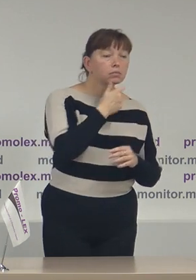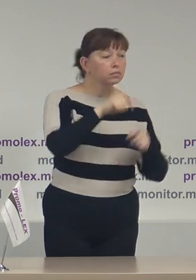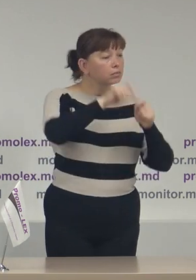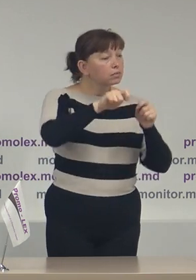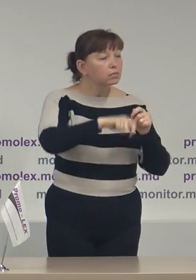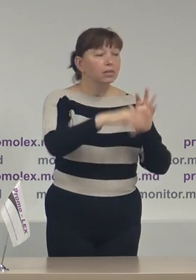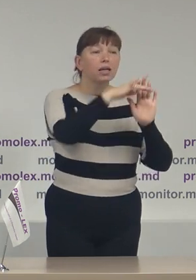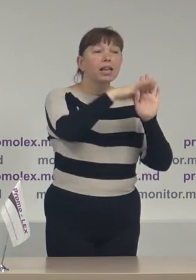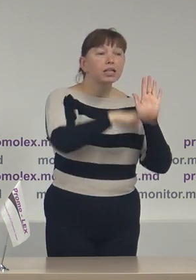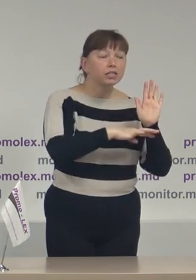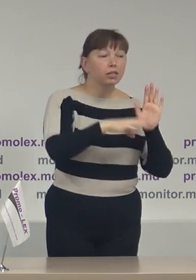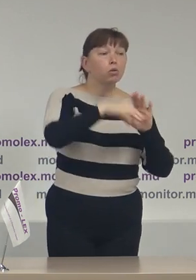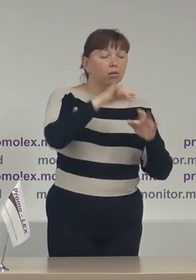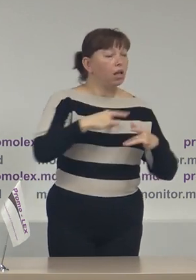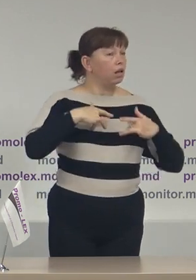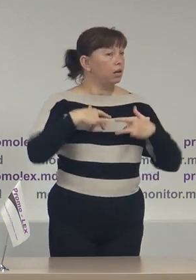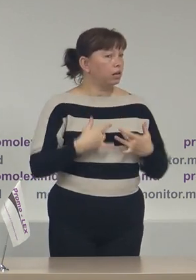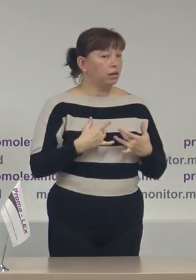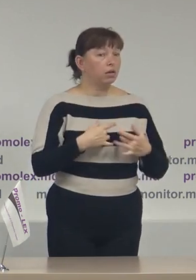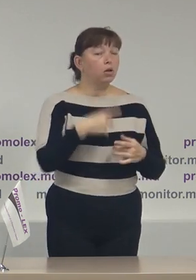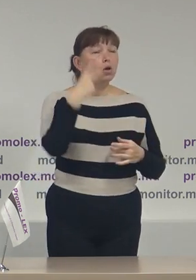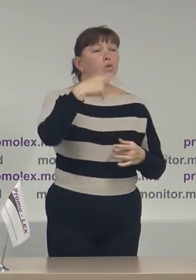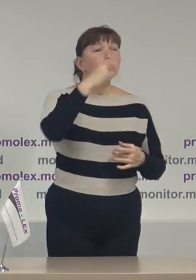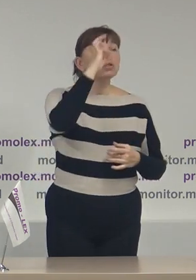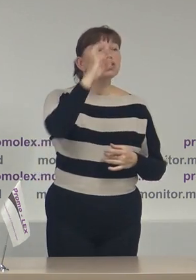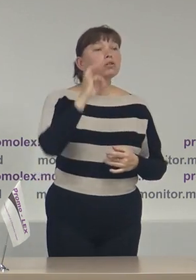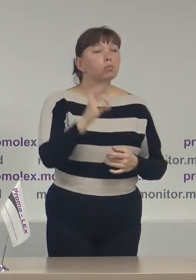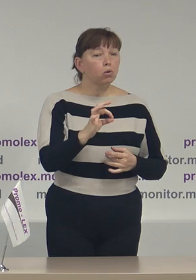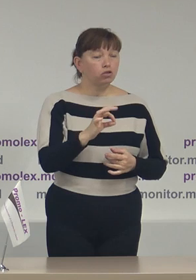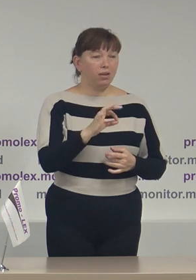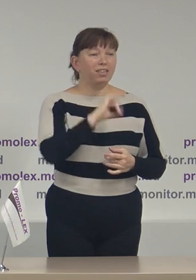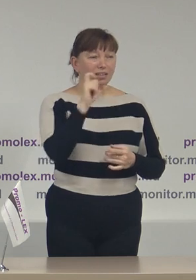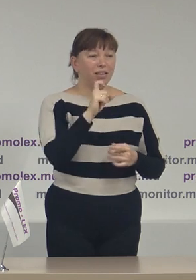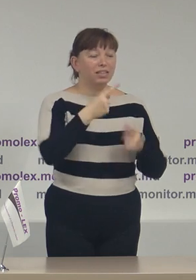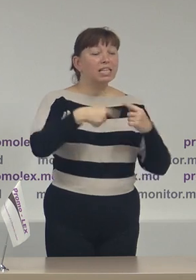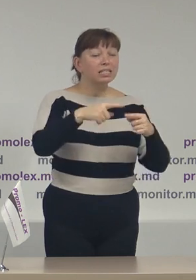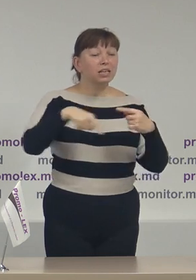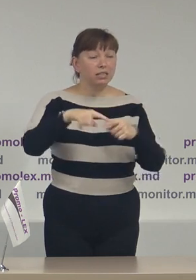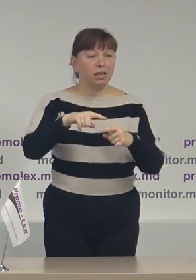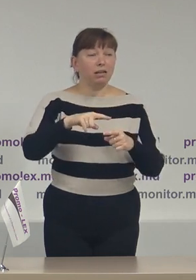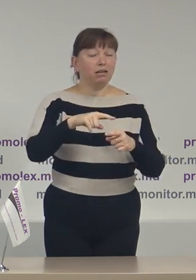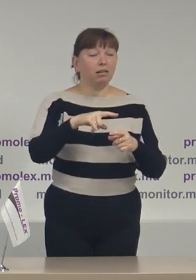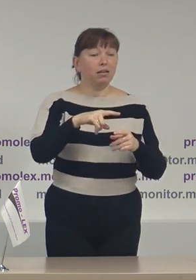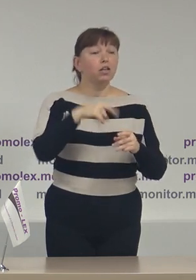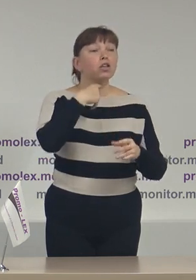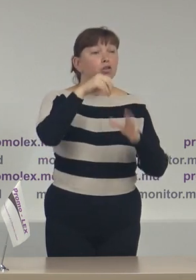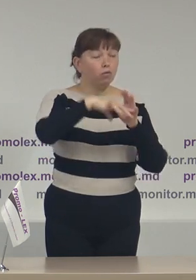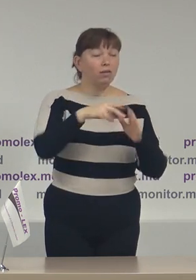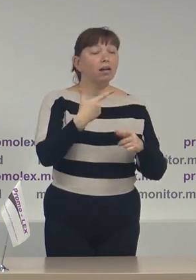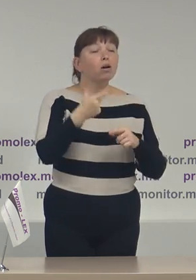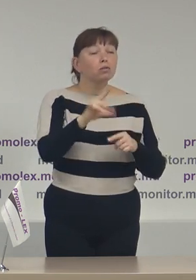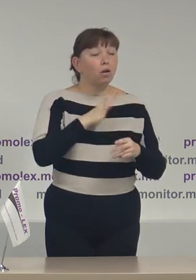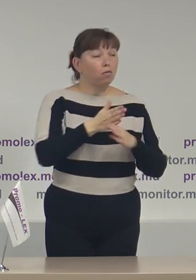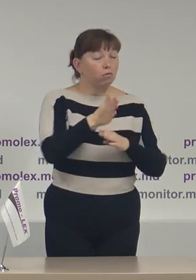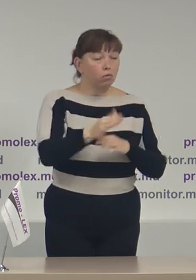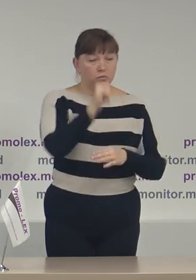verificarea listelor electorale. Cu regret, cel puțin în 20% din secțiile de votare vizitate observatorilor